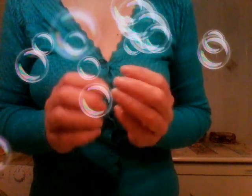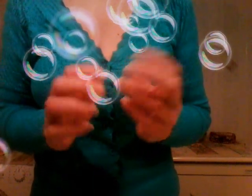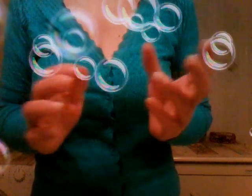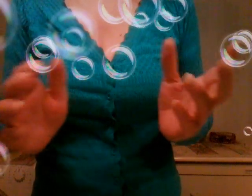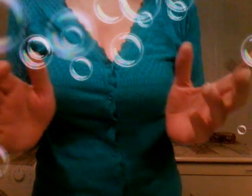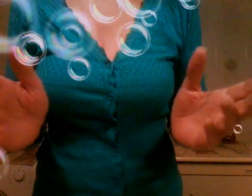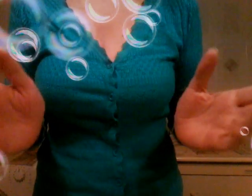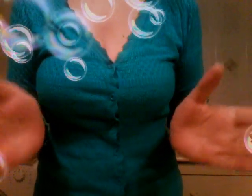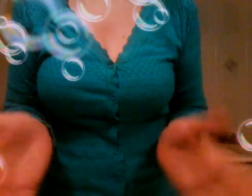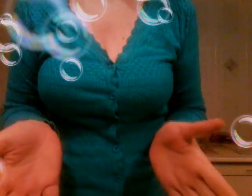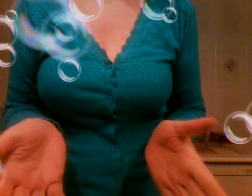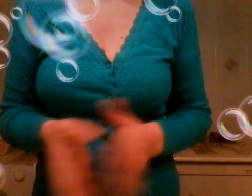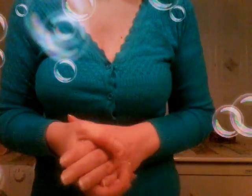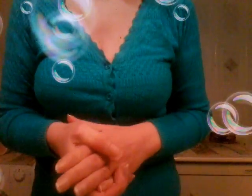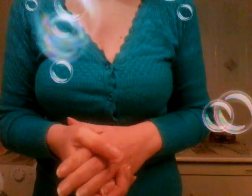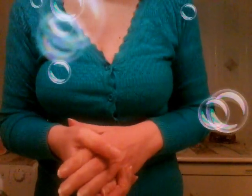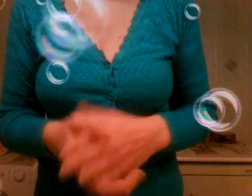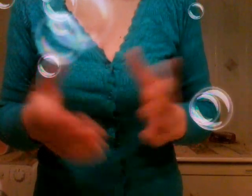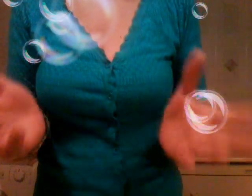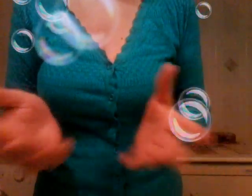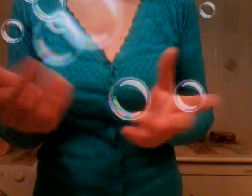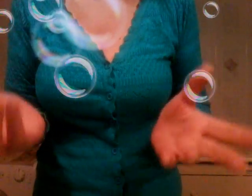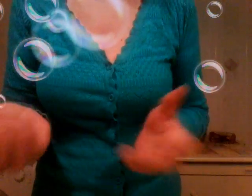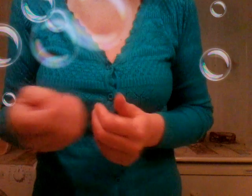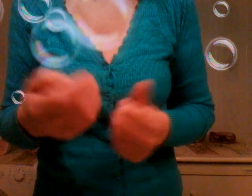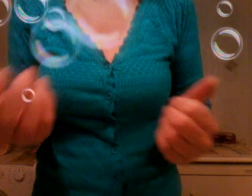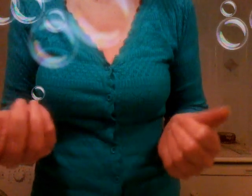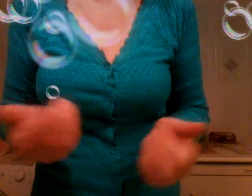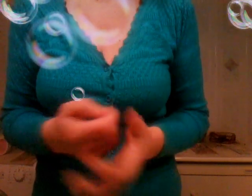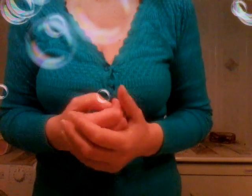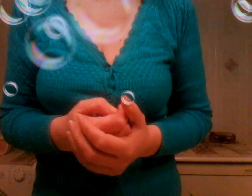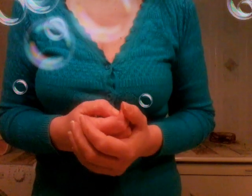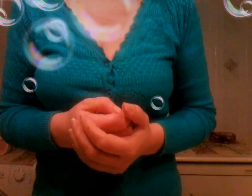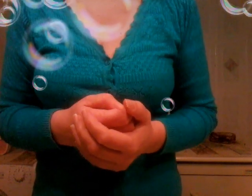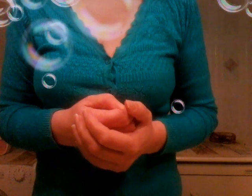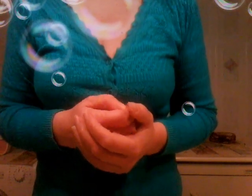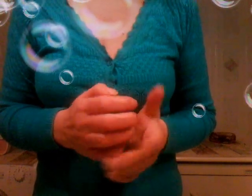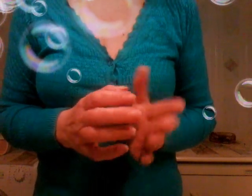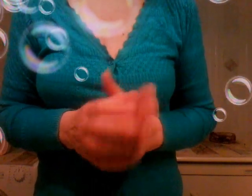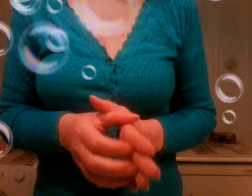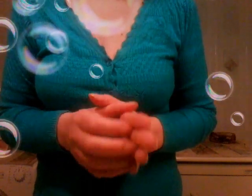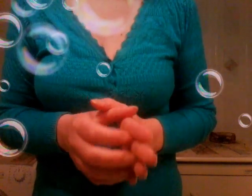saranno sempre più casalinghe purtroppo nel senso purtroppo chi lo sa ma io dico